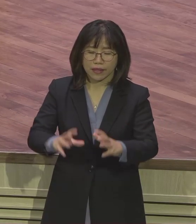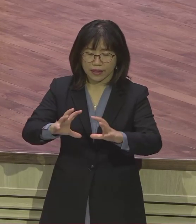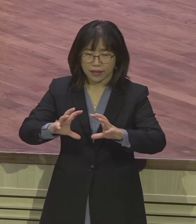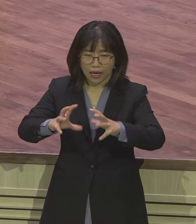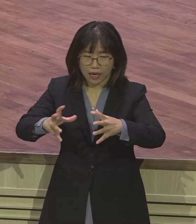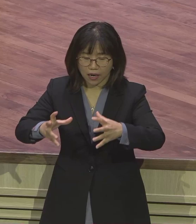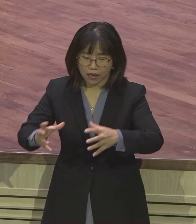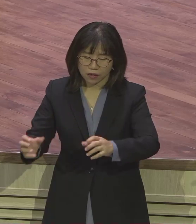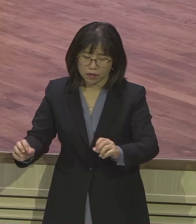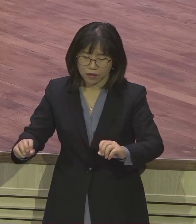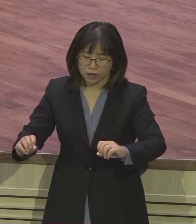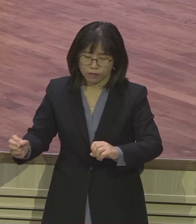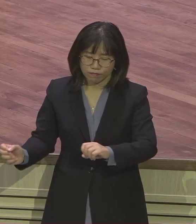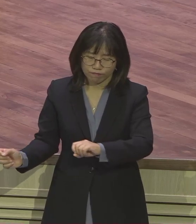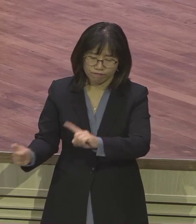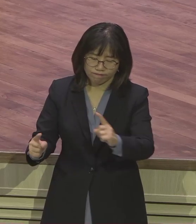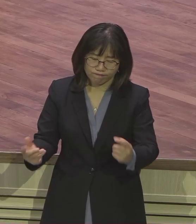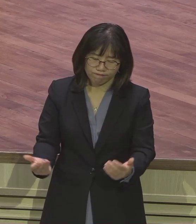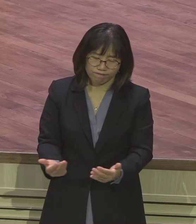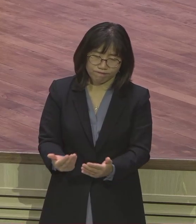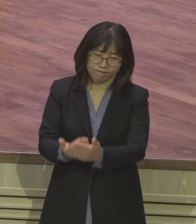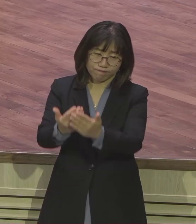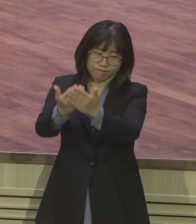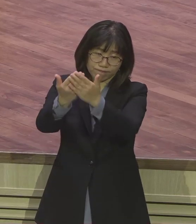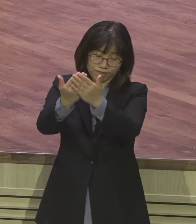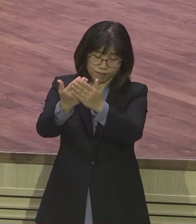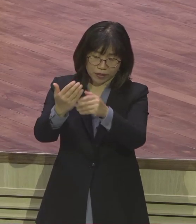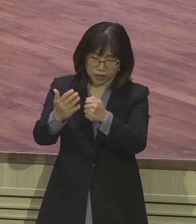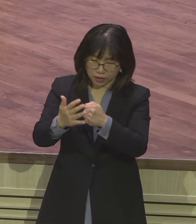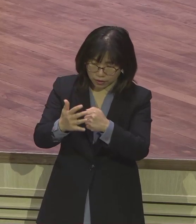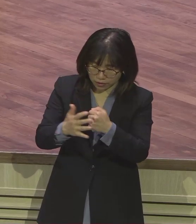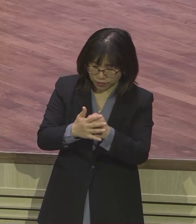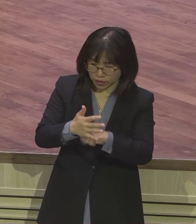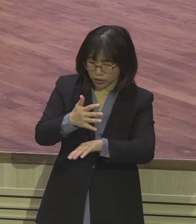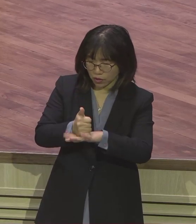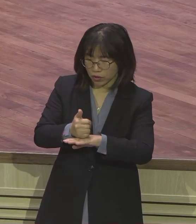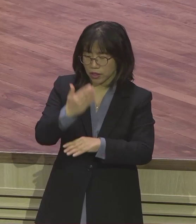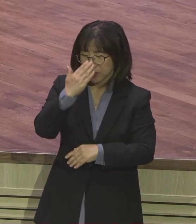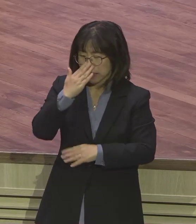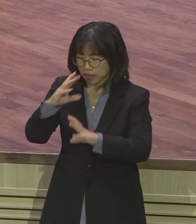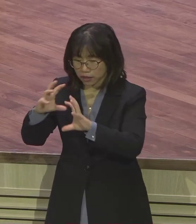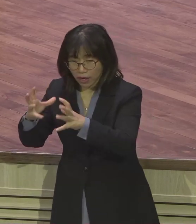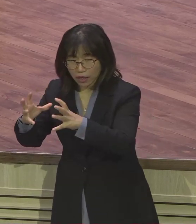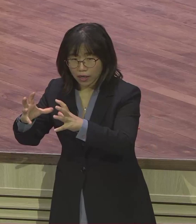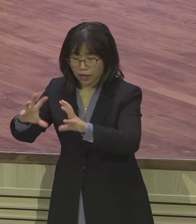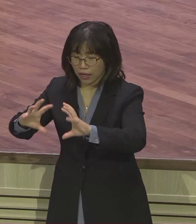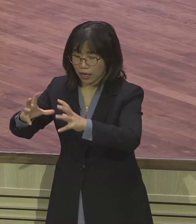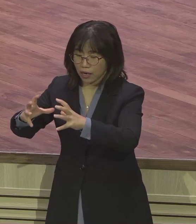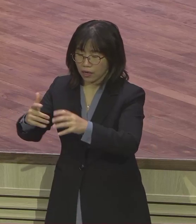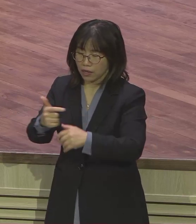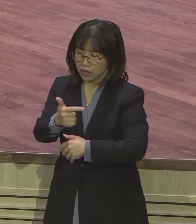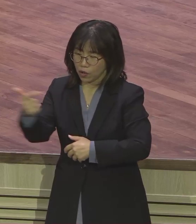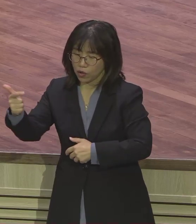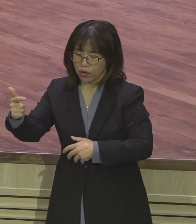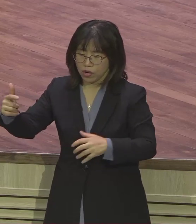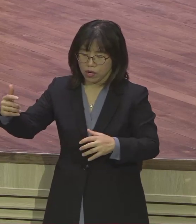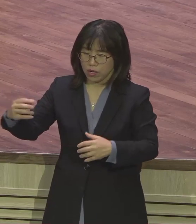강성해지니까 이스라엘 민족을 향해서 애교부왕이 위기의식을 넣겠단 말이에요. 그래가지고 각종